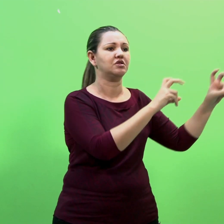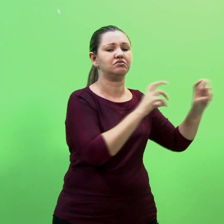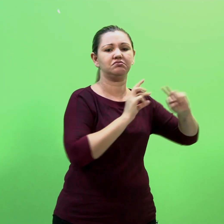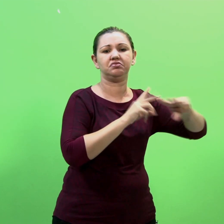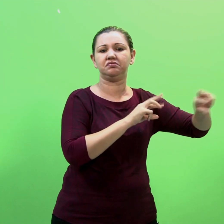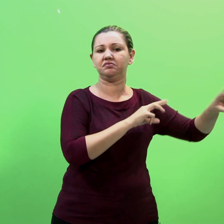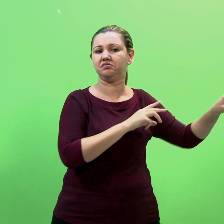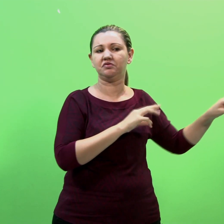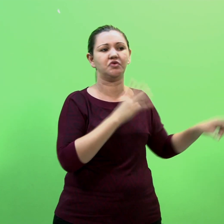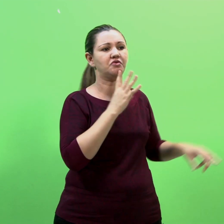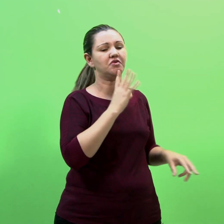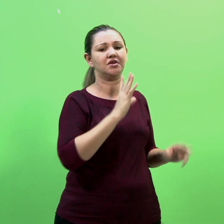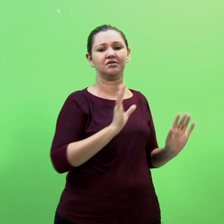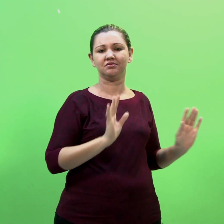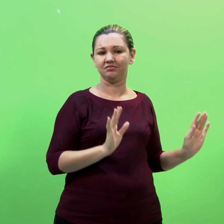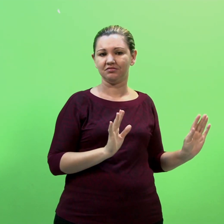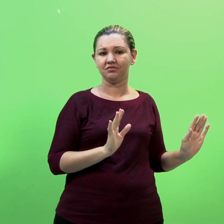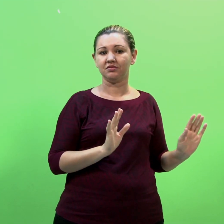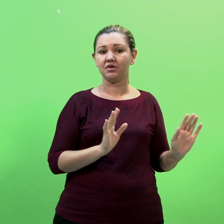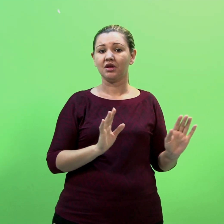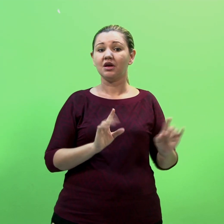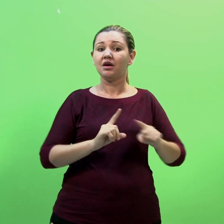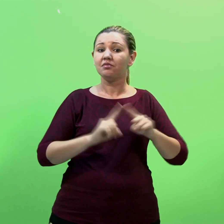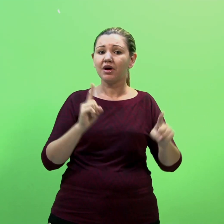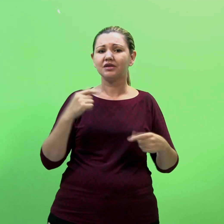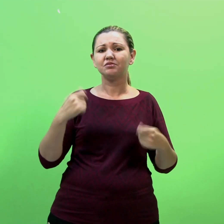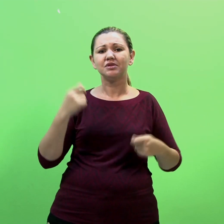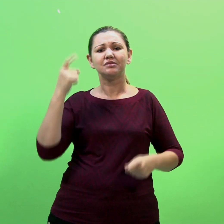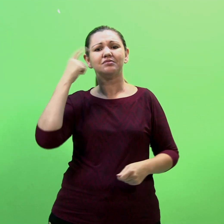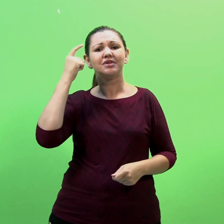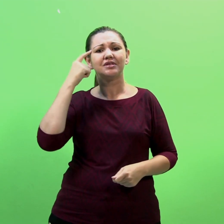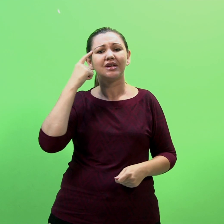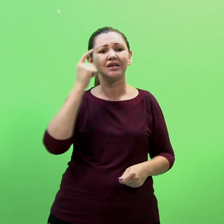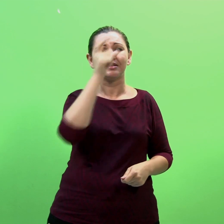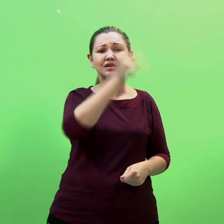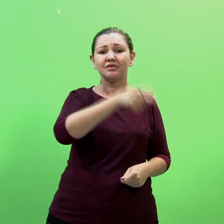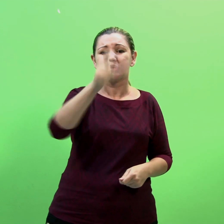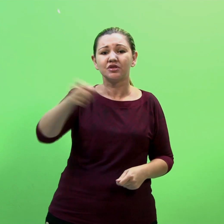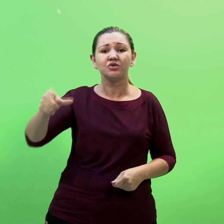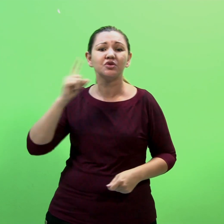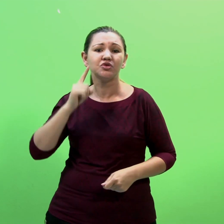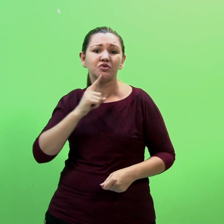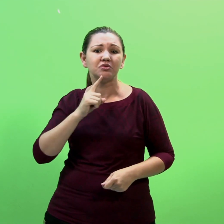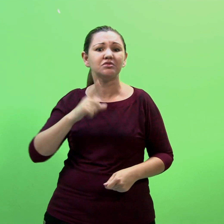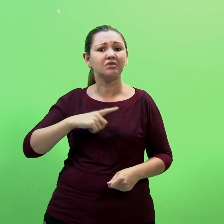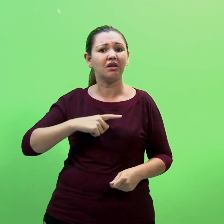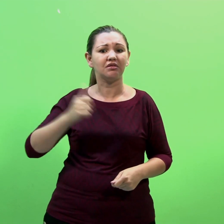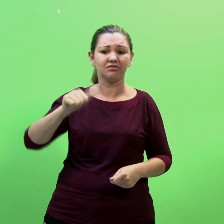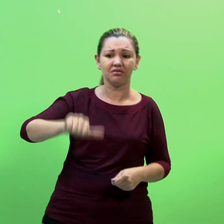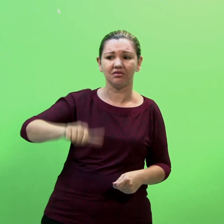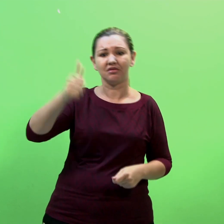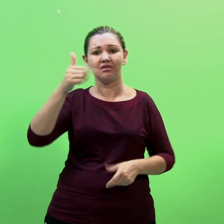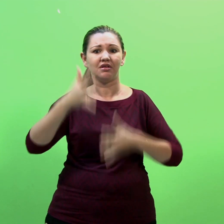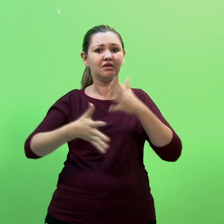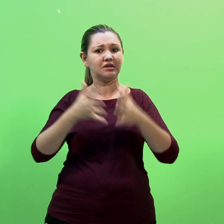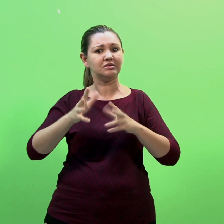conhecimento, visto que lidar com a diversidade do público é um requisito que não há como alterar. É fato que os